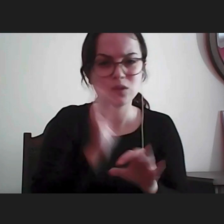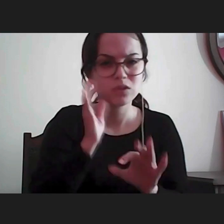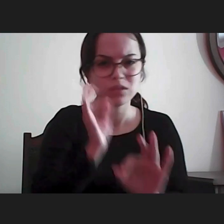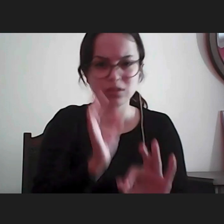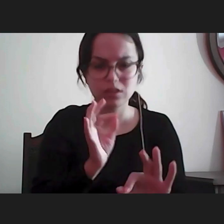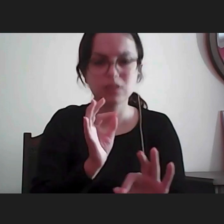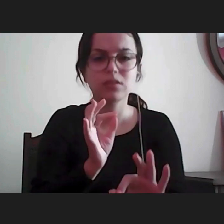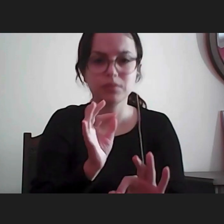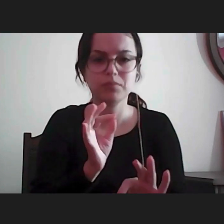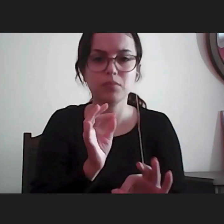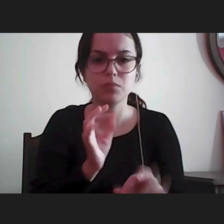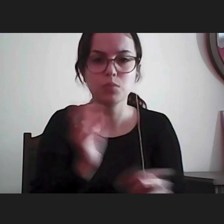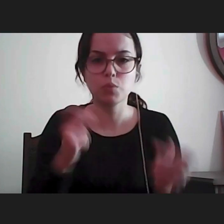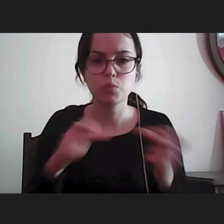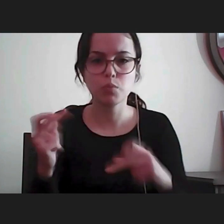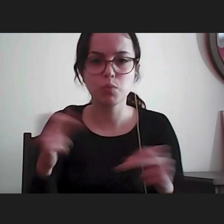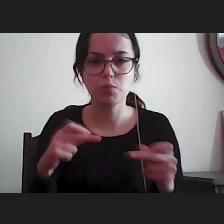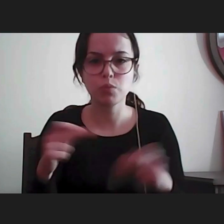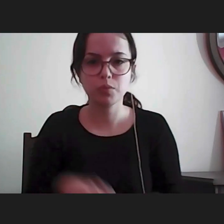situações